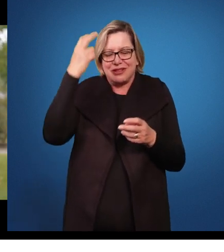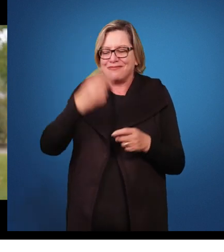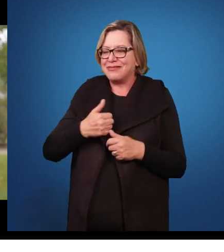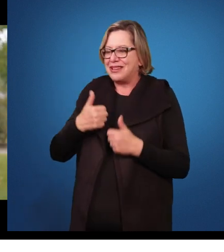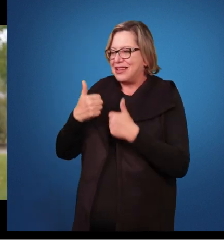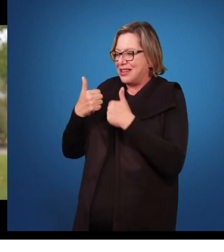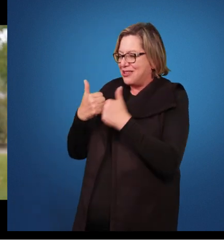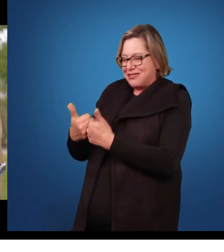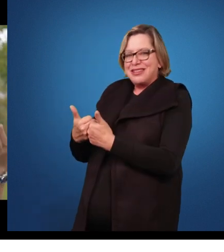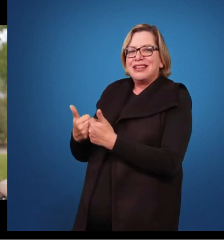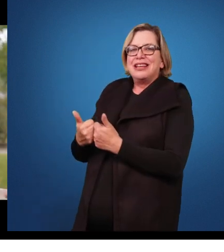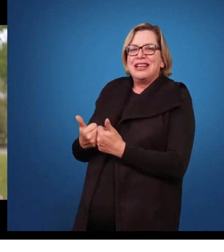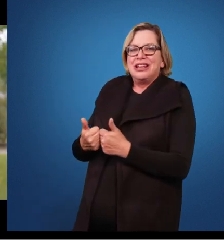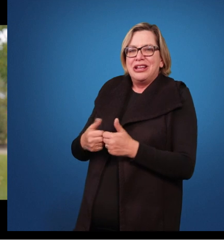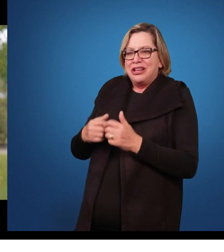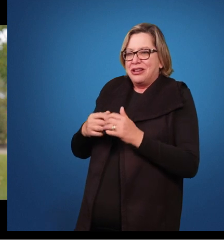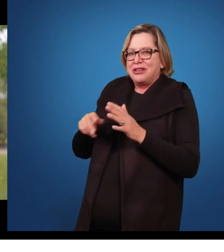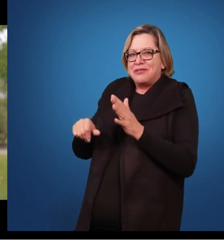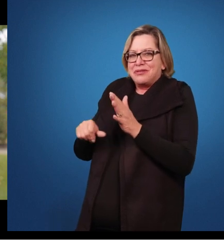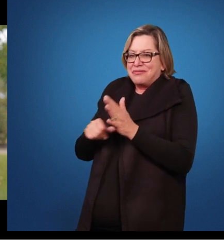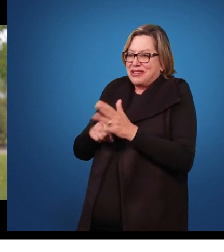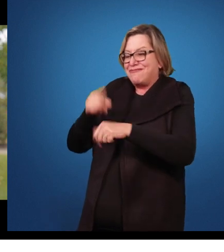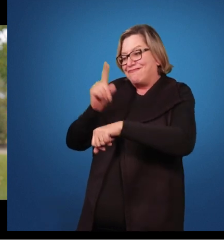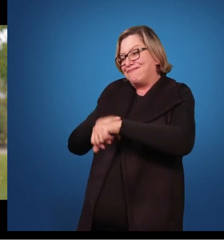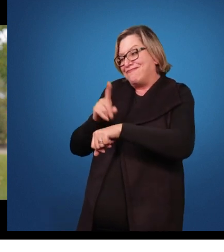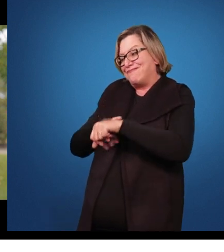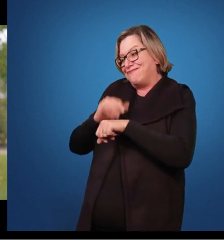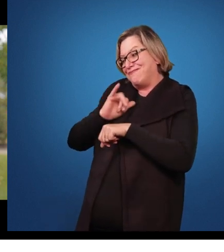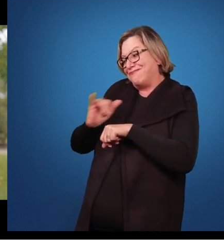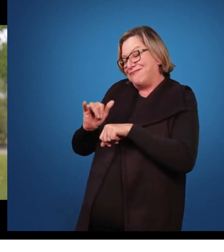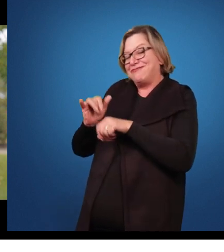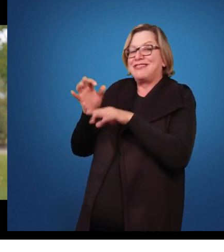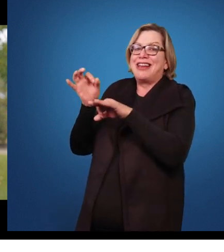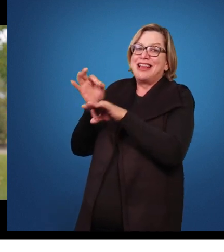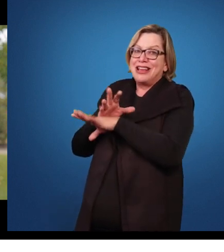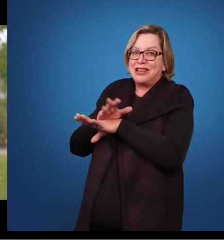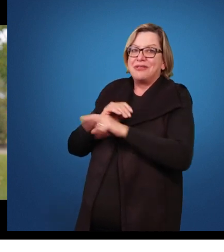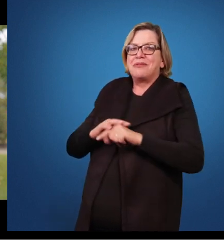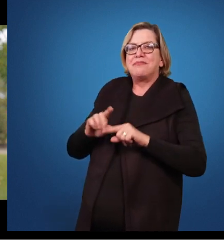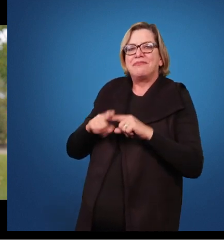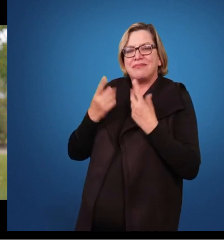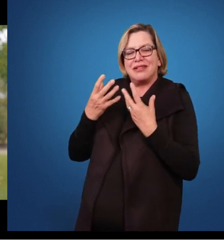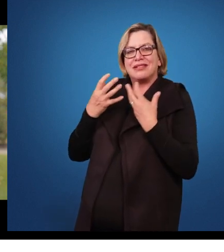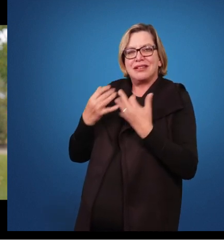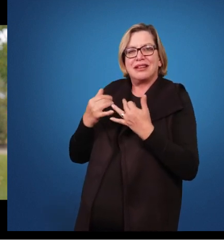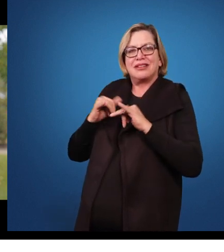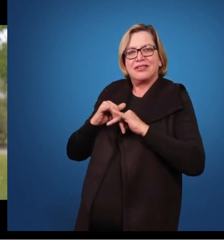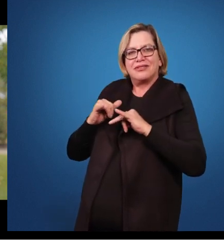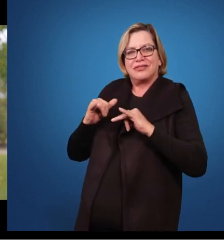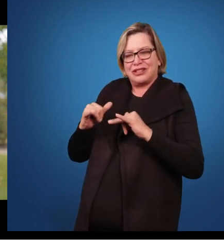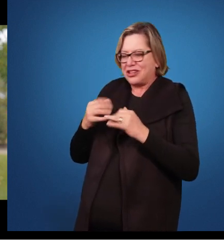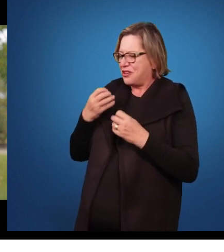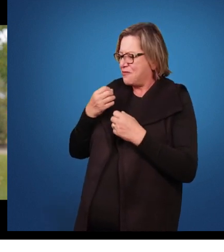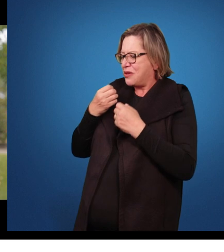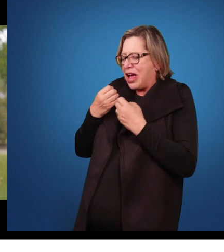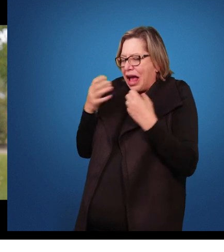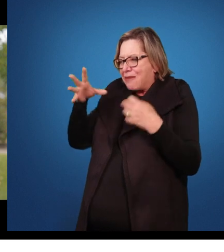Eu diria que, primeiro, infelizmente nosso tempo acabou. Mas eu diria que, primeiro foi excelente, aprendi muito,